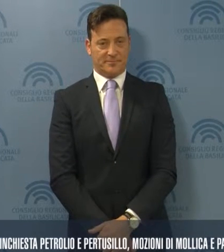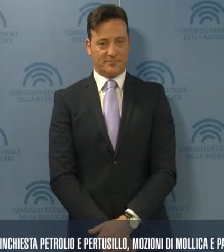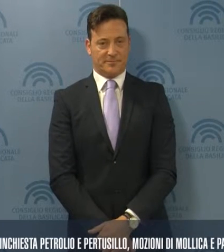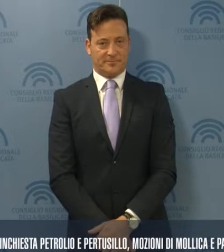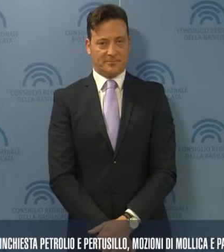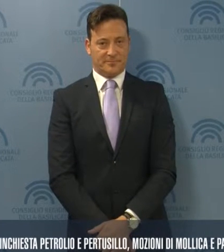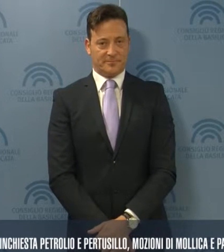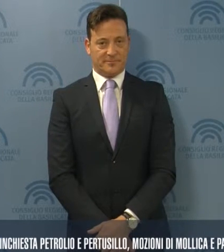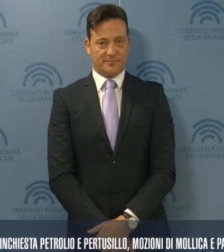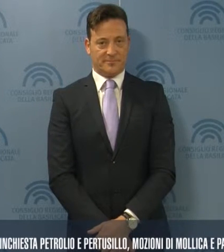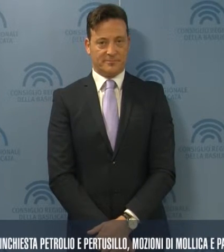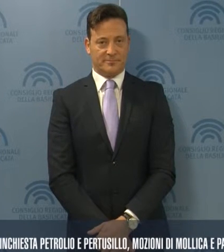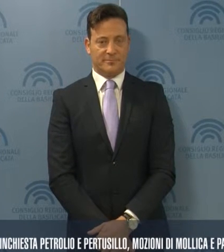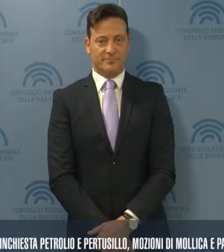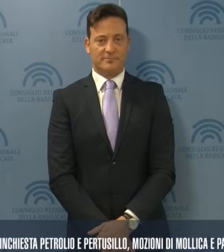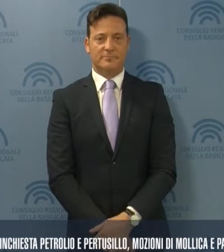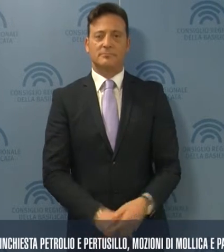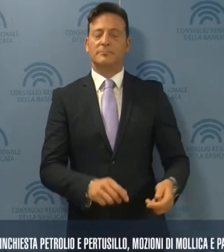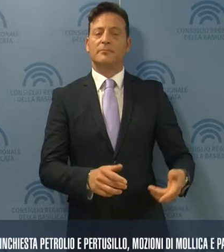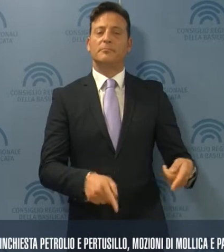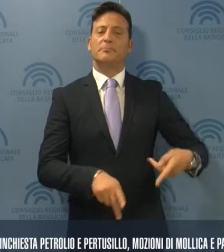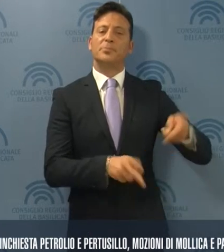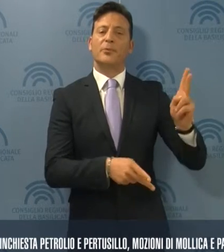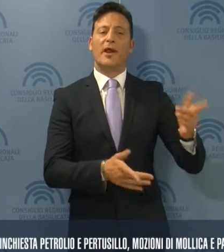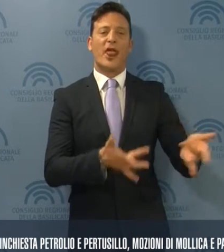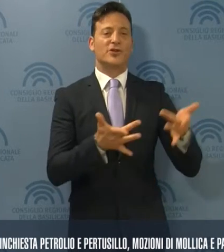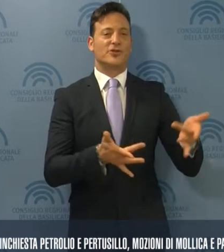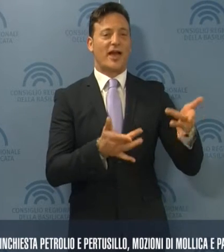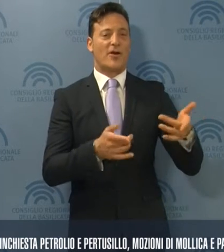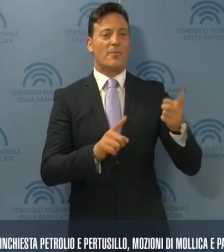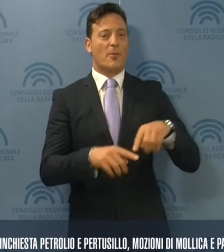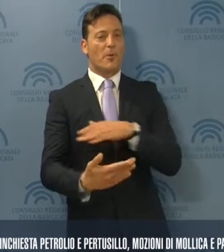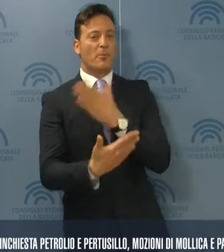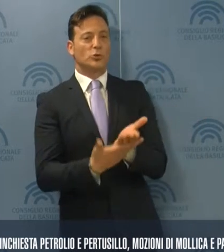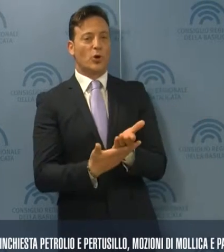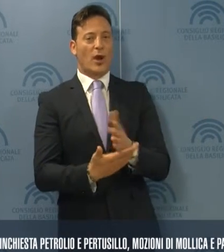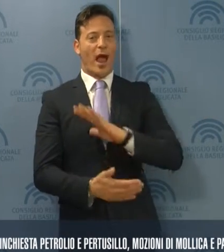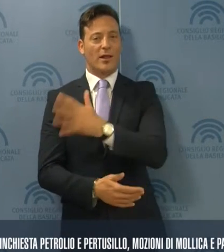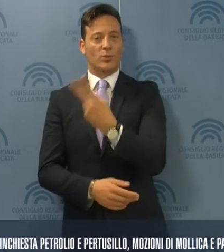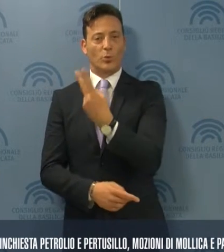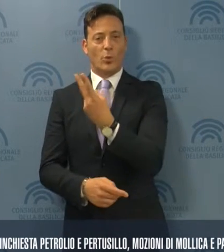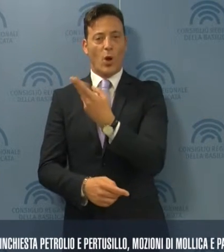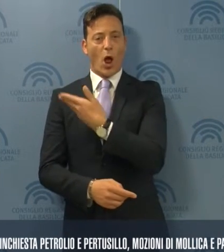Di tenore diverso le mozioni di altri due consiglieri di opposizione,